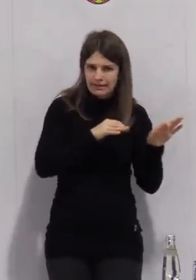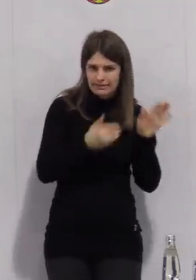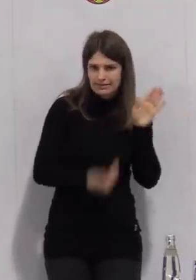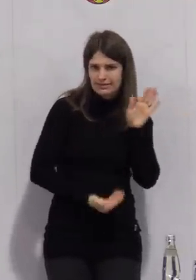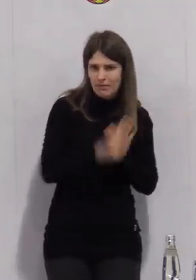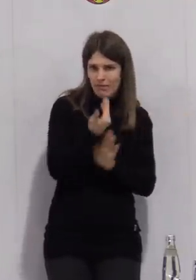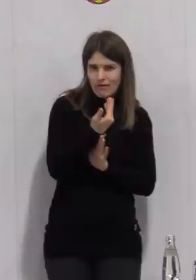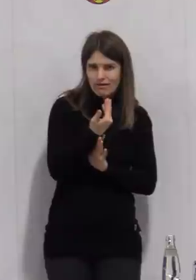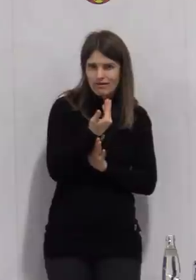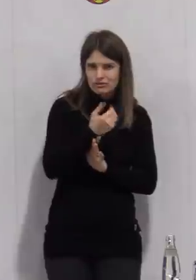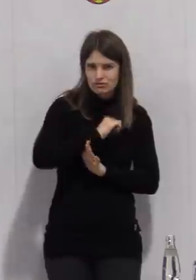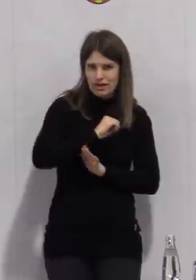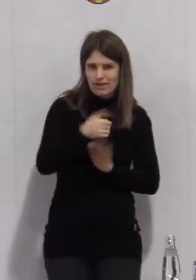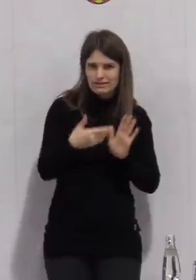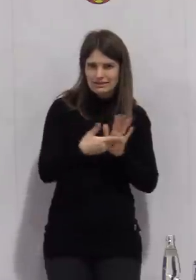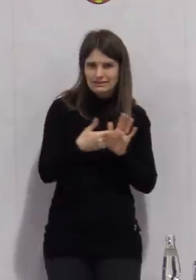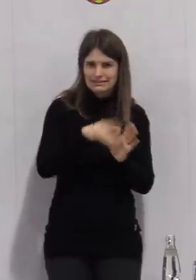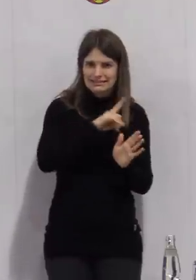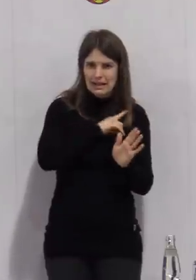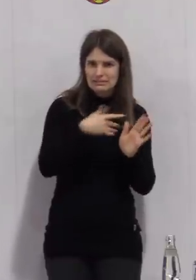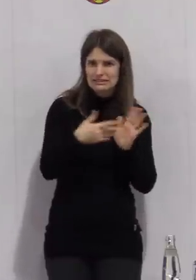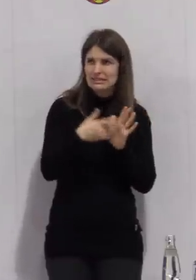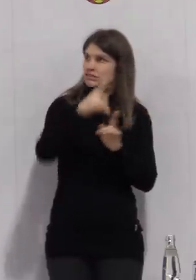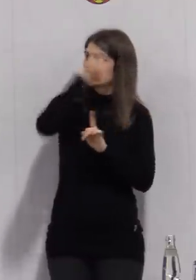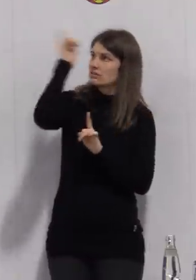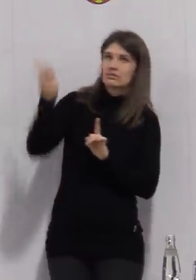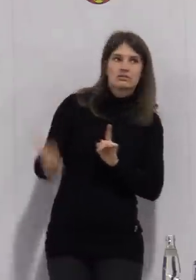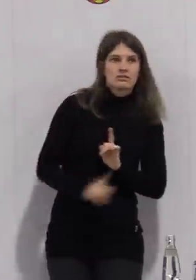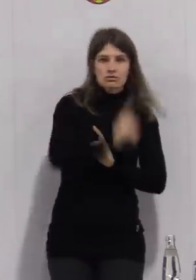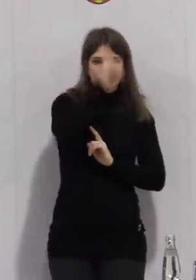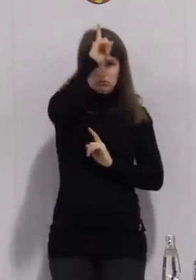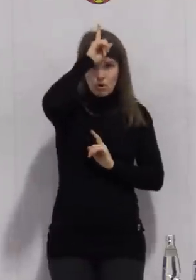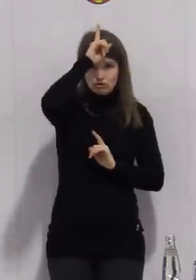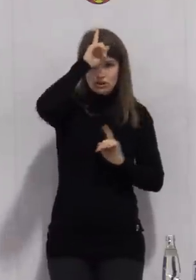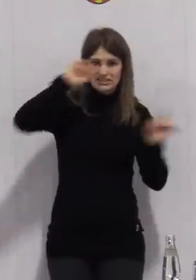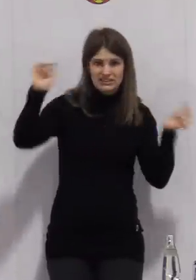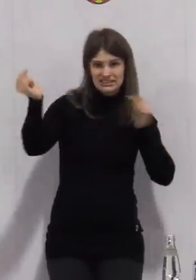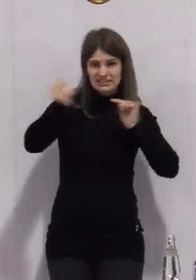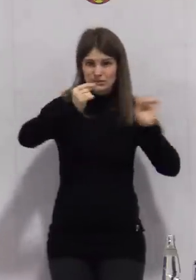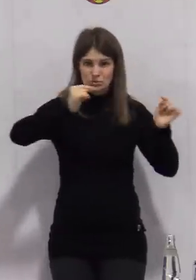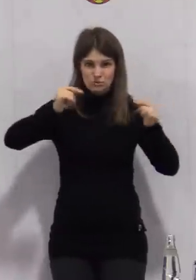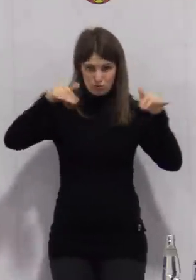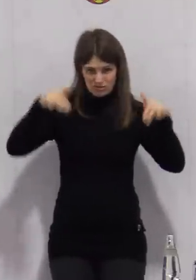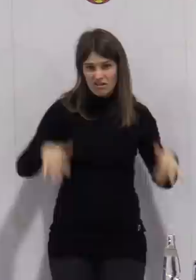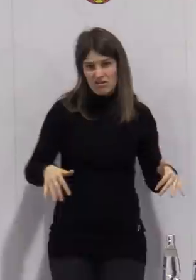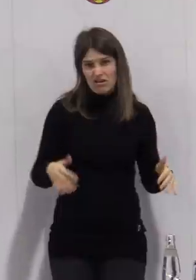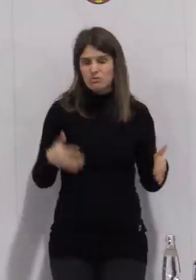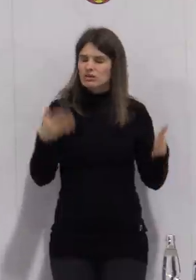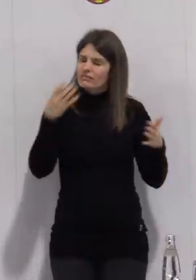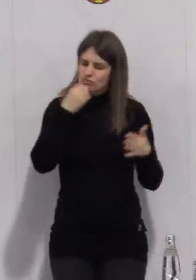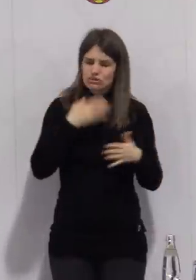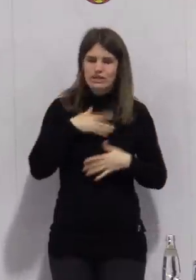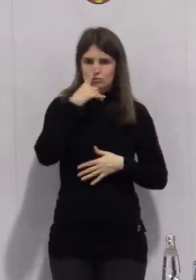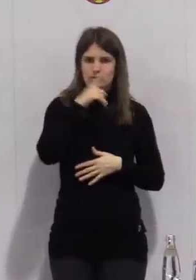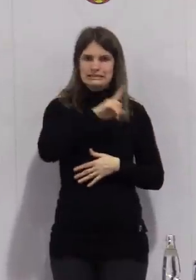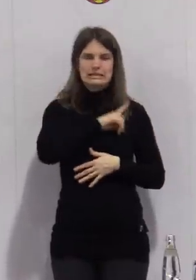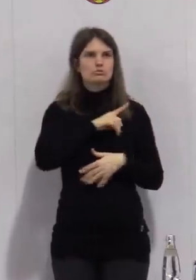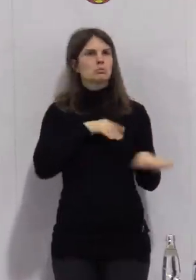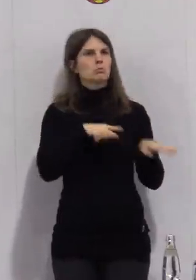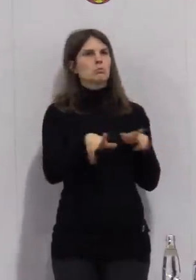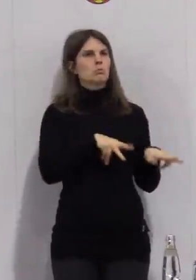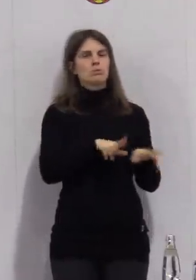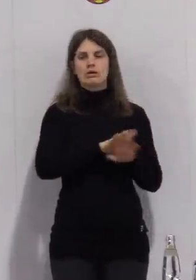und wir dazu auch eine Begleitung, auch eine wissenschaftliche Begleitung haben wollen, um den